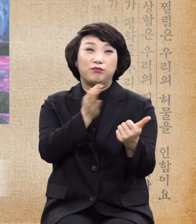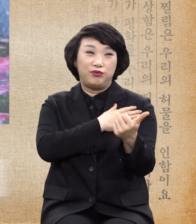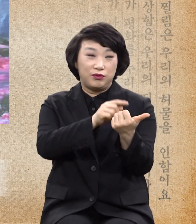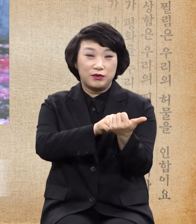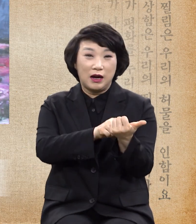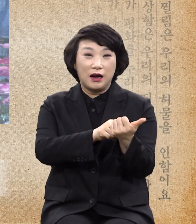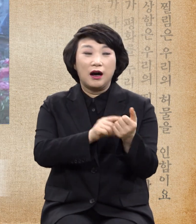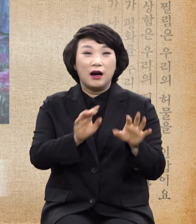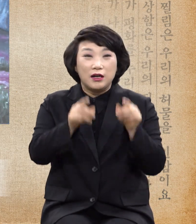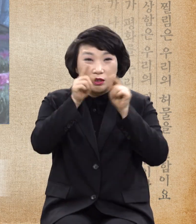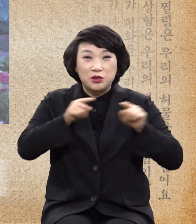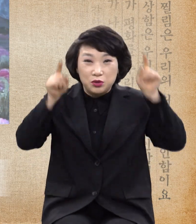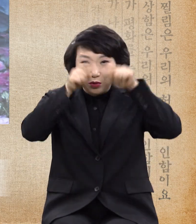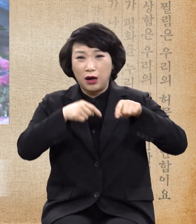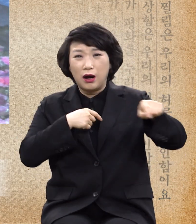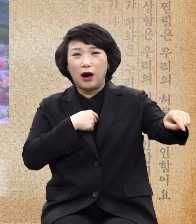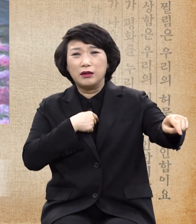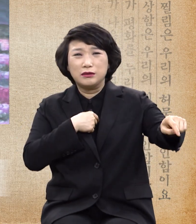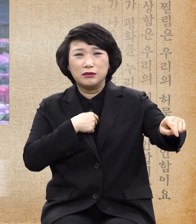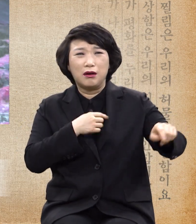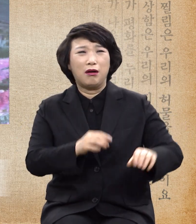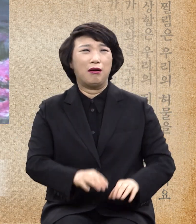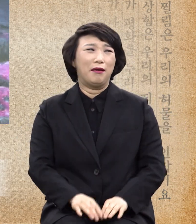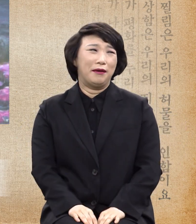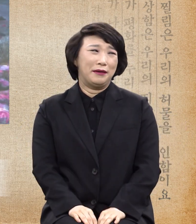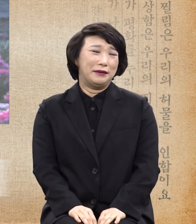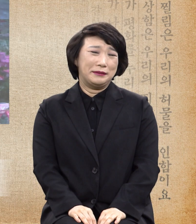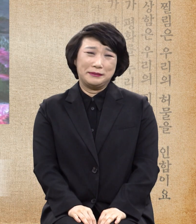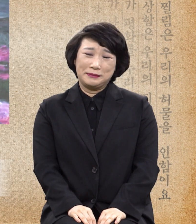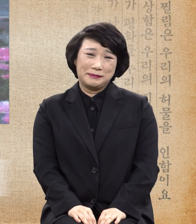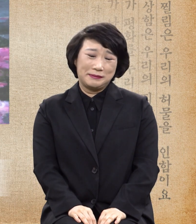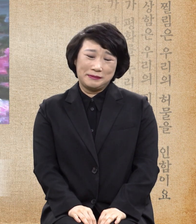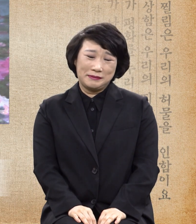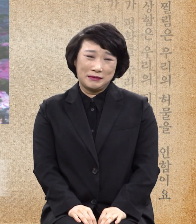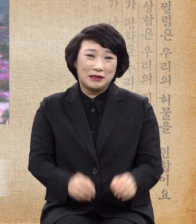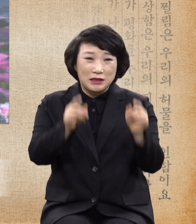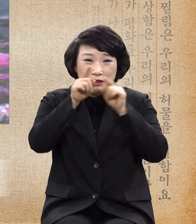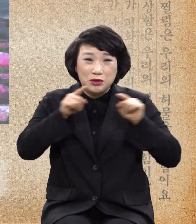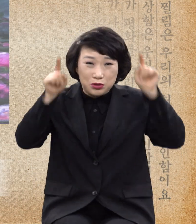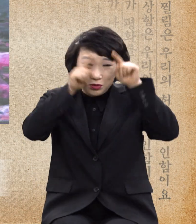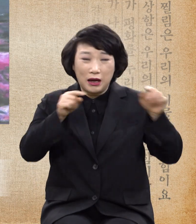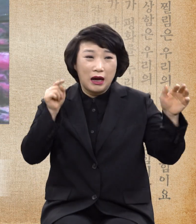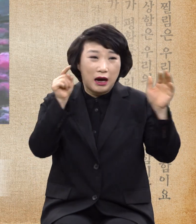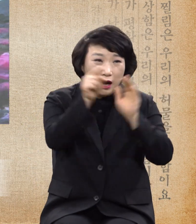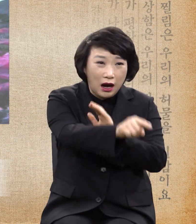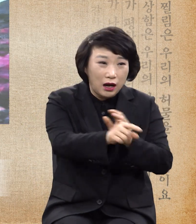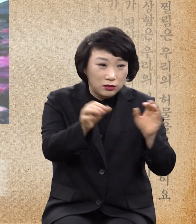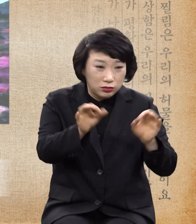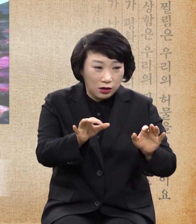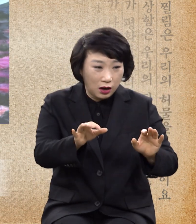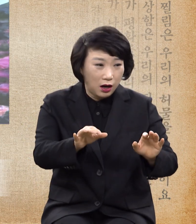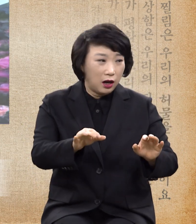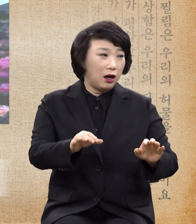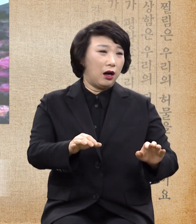음부에 갔대요. 음부에 딱 떨어지는 순간